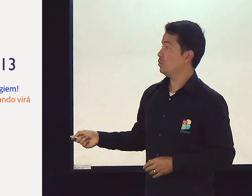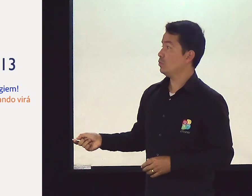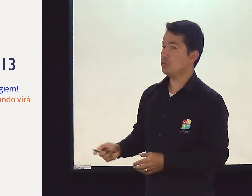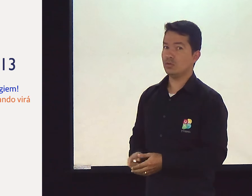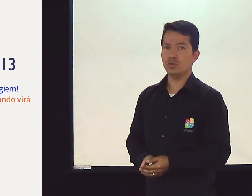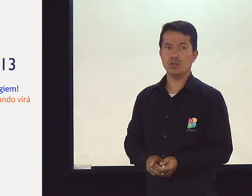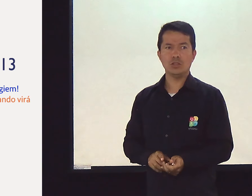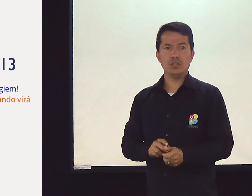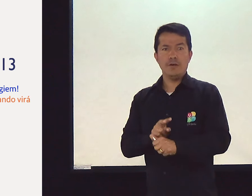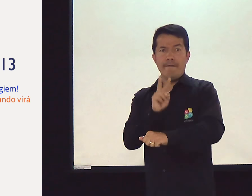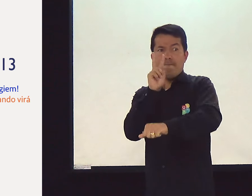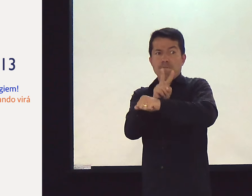vigiem.